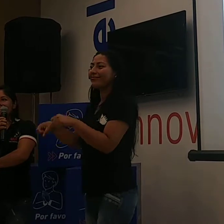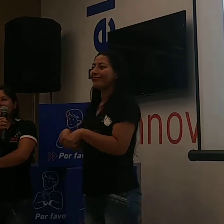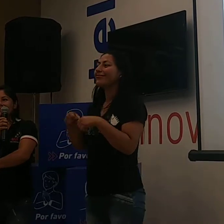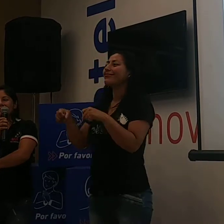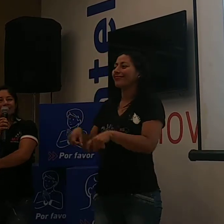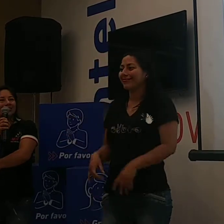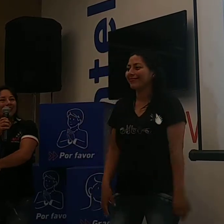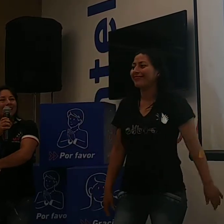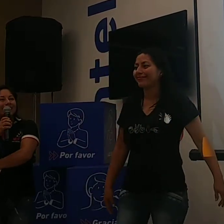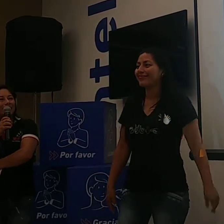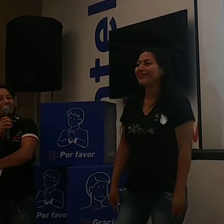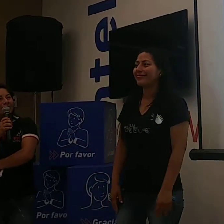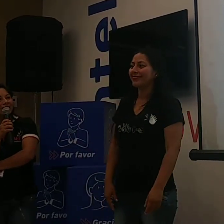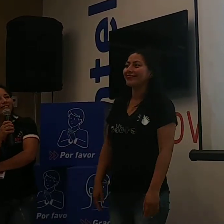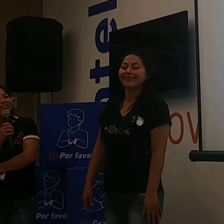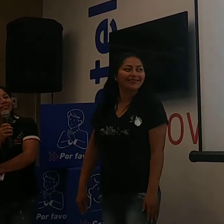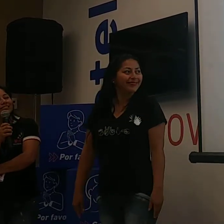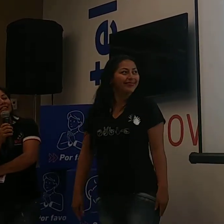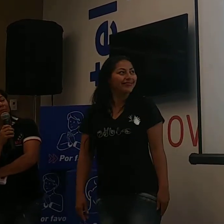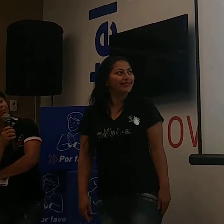Ahí estamos Ahí ¿Si?